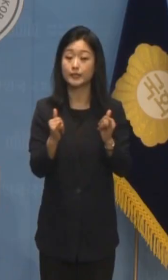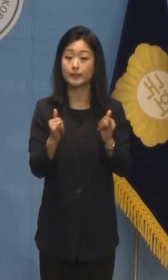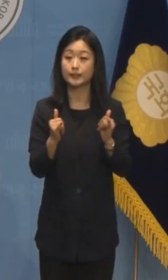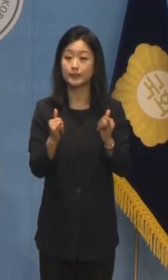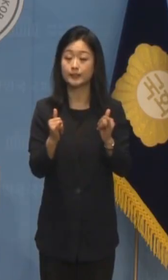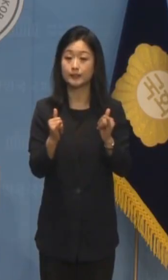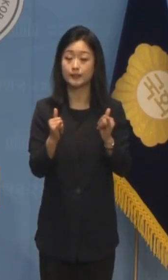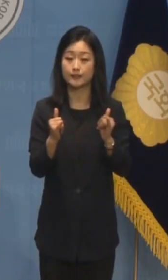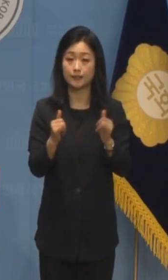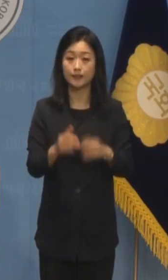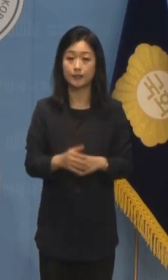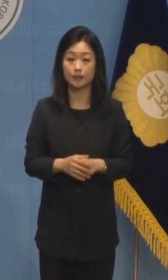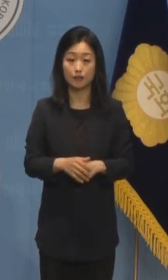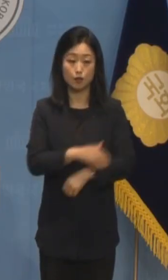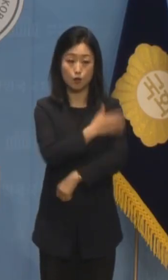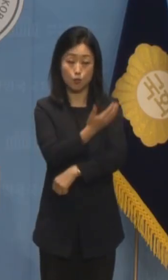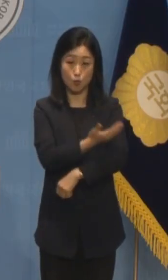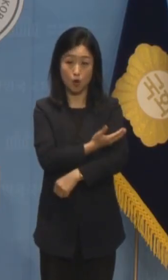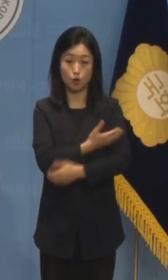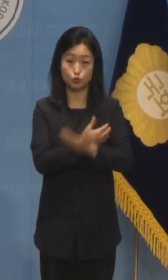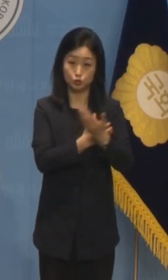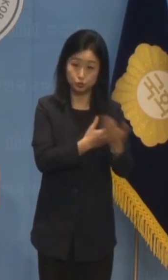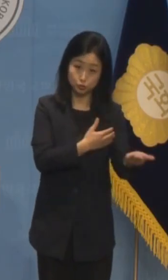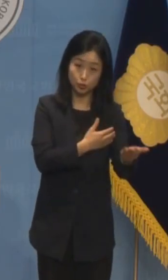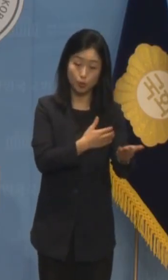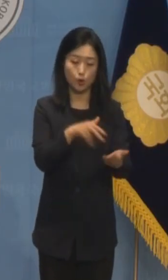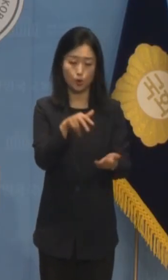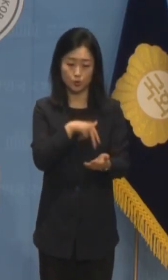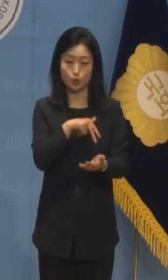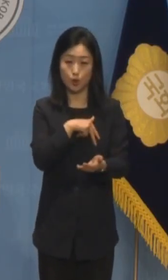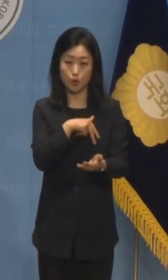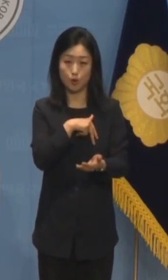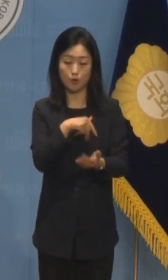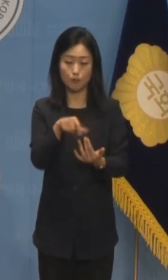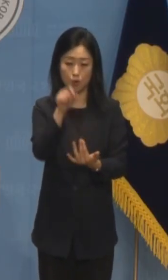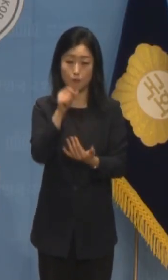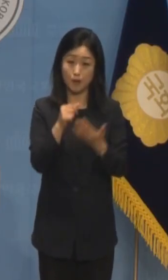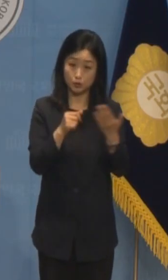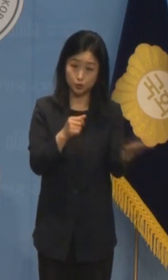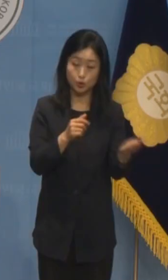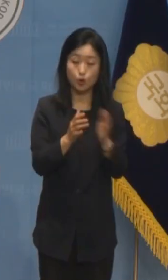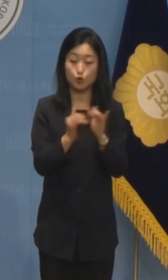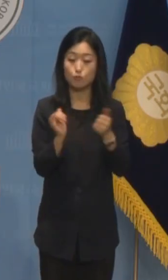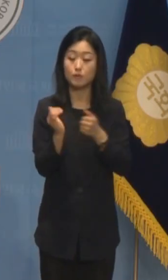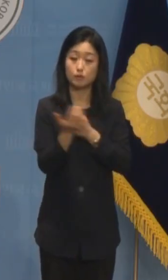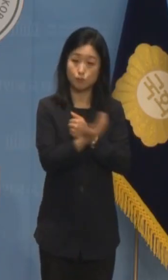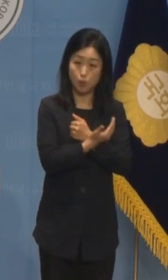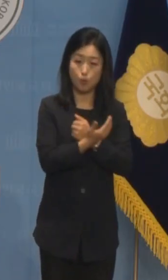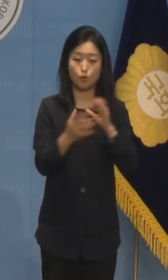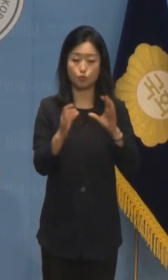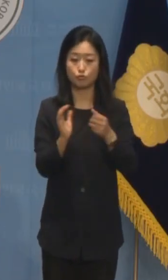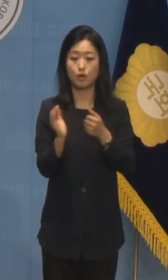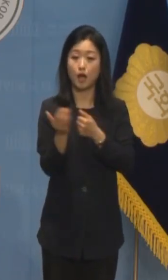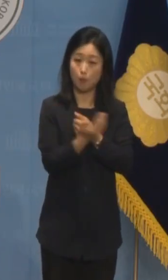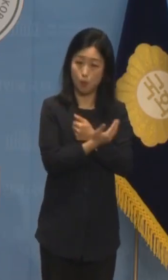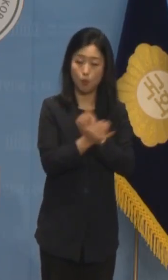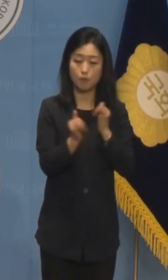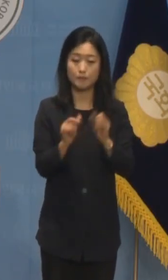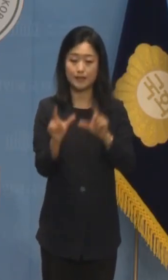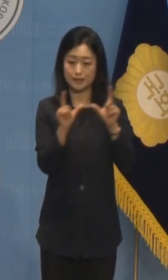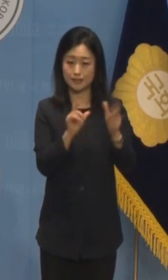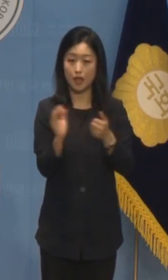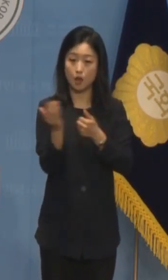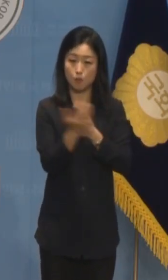압도적 권한을 부여했을 때는 국가와 국민의 안전을 그리고 민생을